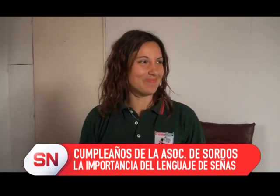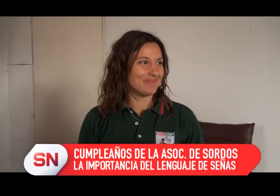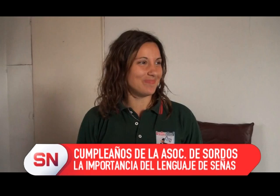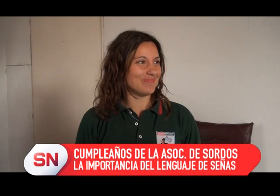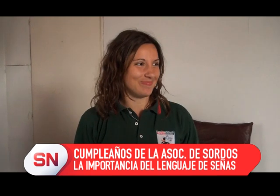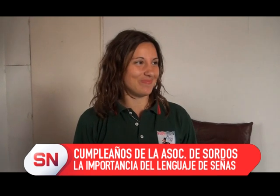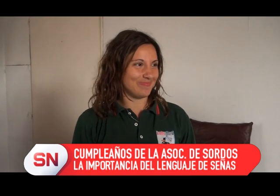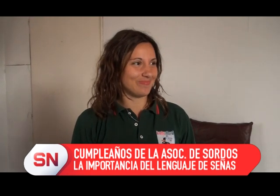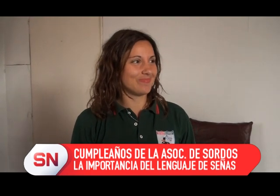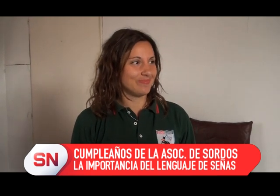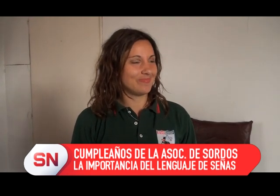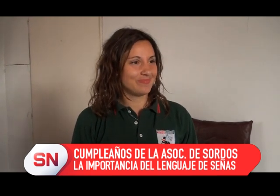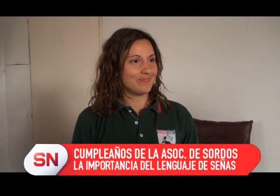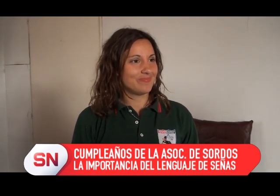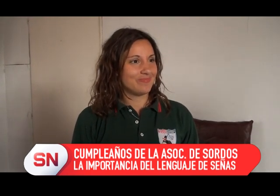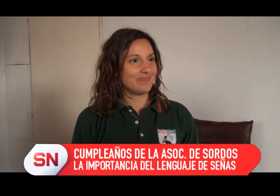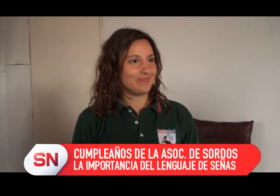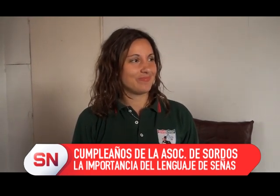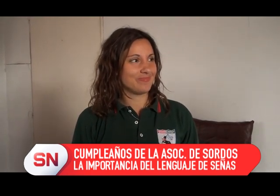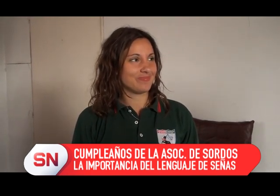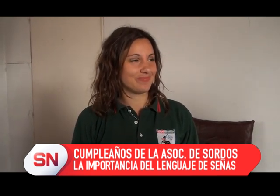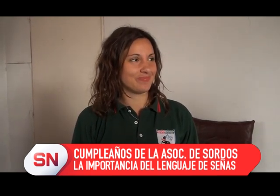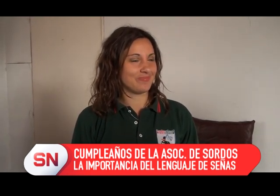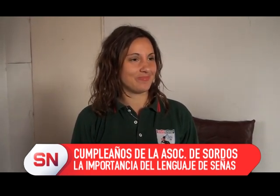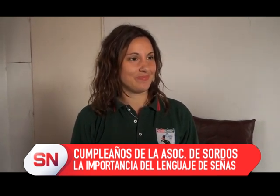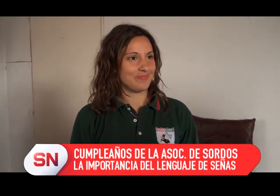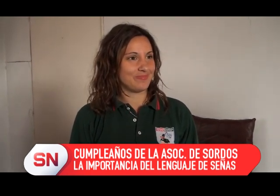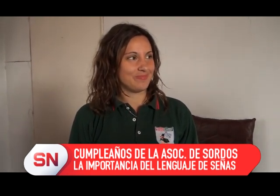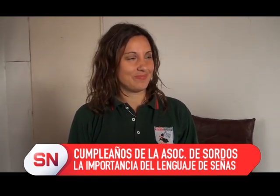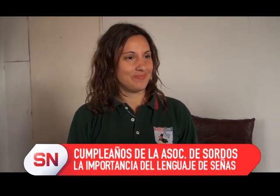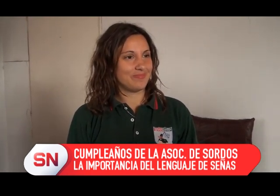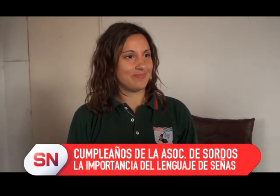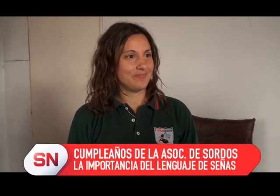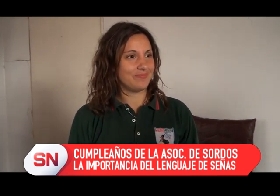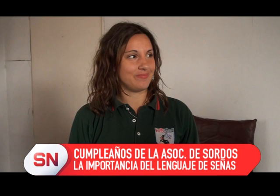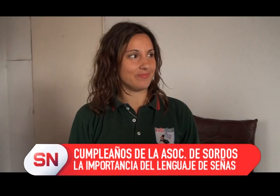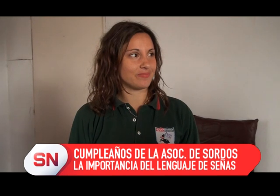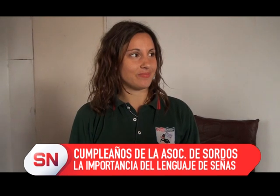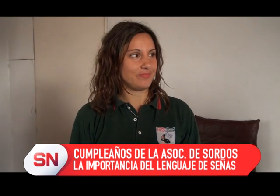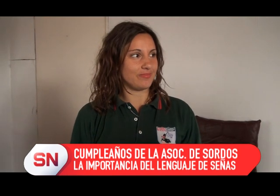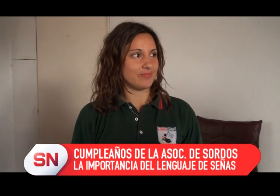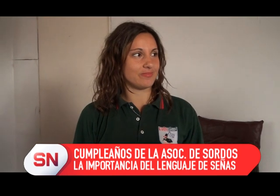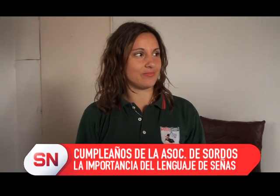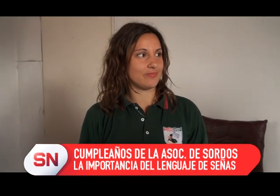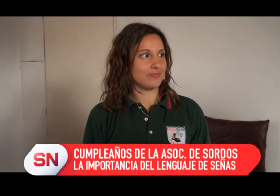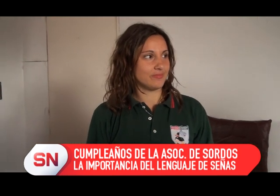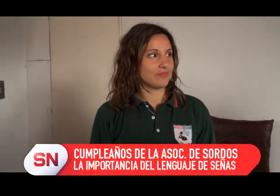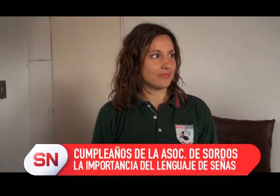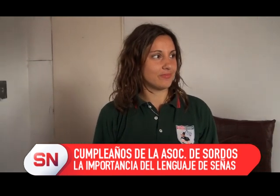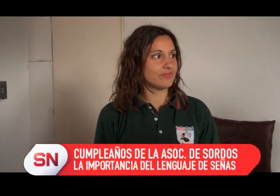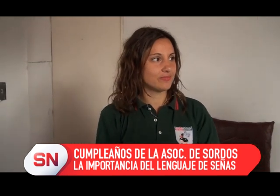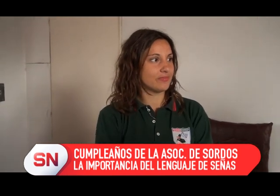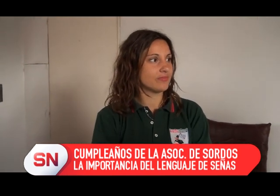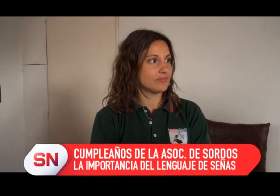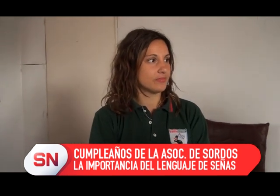dice, ella tiene muchos conocidos de afuera y son totalmente distintas las de ellas, cambian muchísimo. ¿Cómo se organizan? ¿Quién enseña en la asociación?